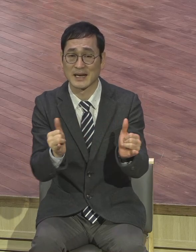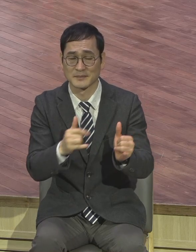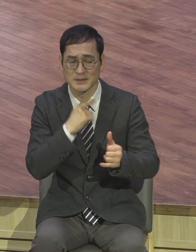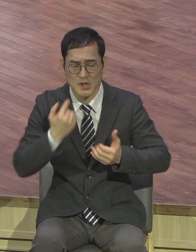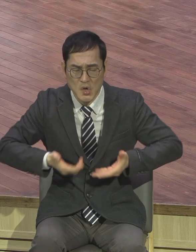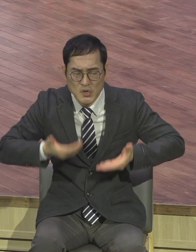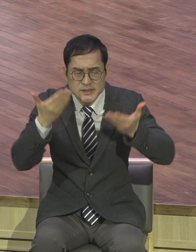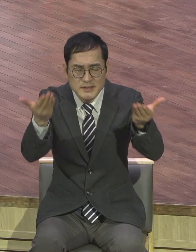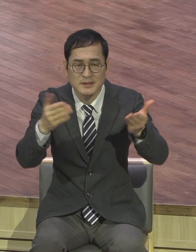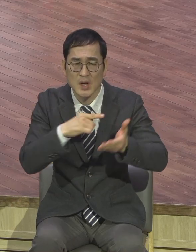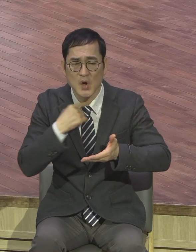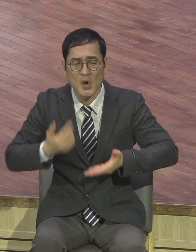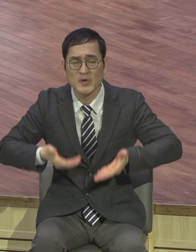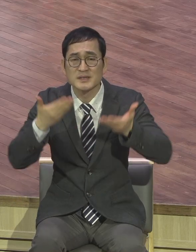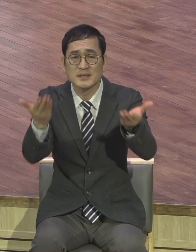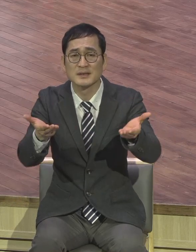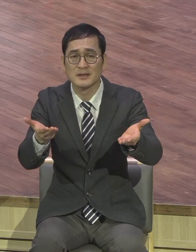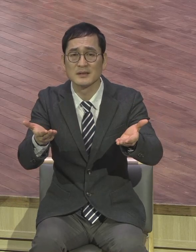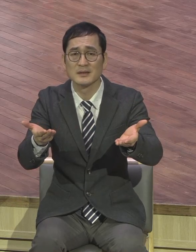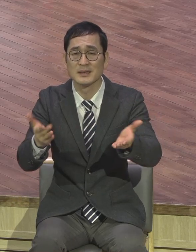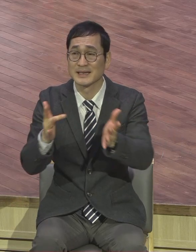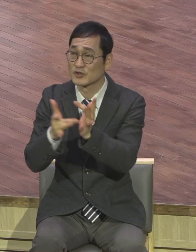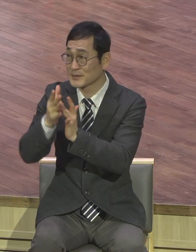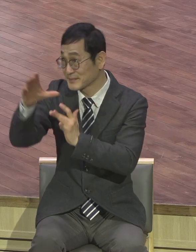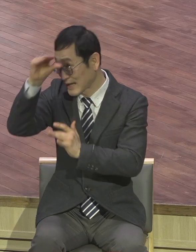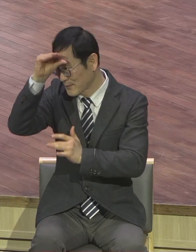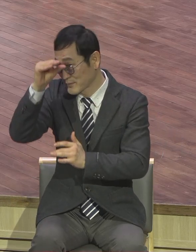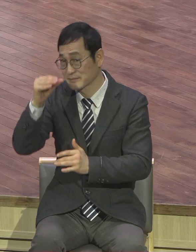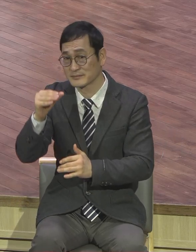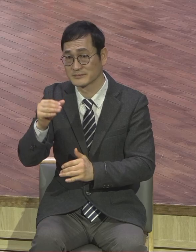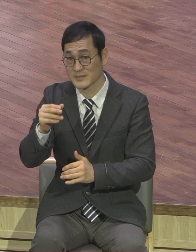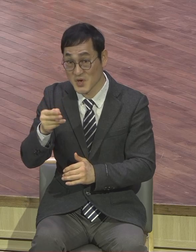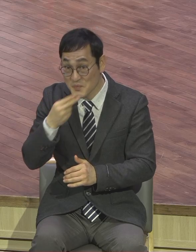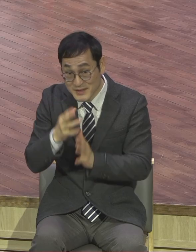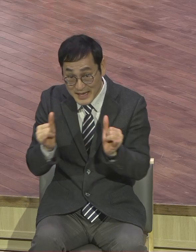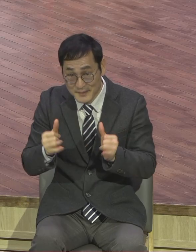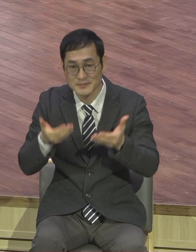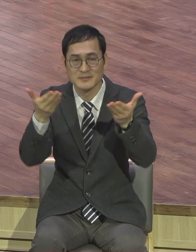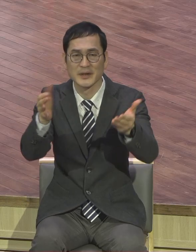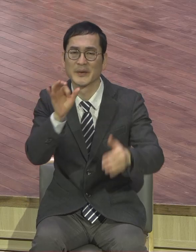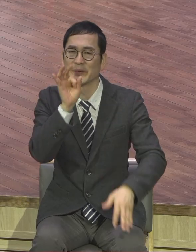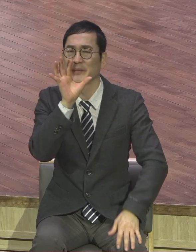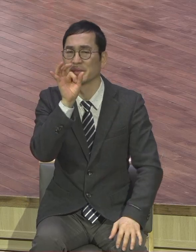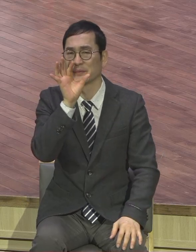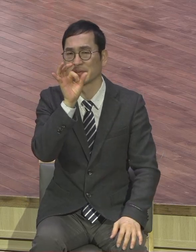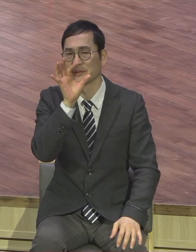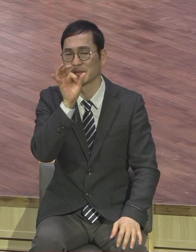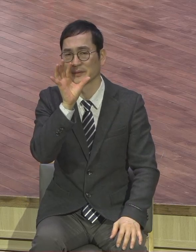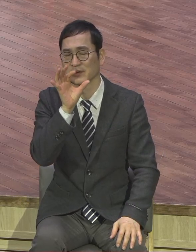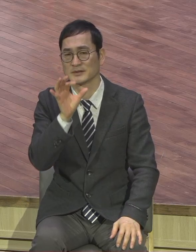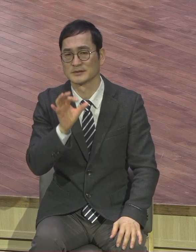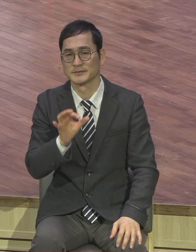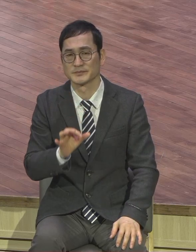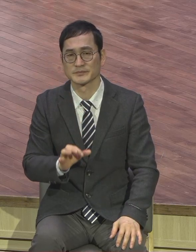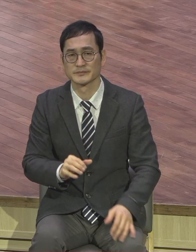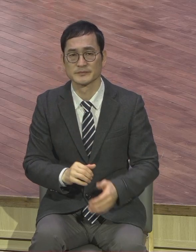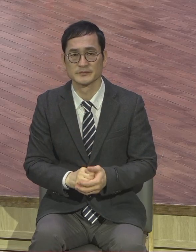닮아가지 않는 사람 할 수 없는 거래요. 최종이 뭐냐? 2, 3, 7일이에요. 최종이 결국은 생명권한데